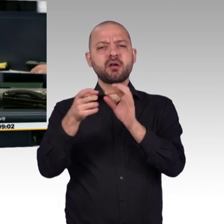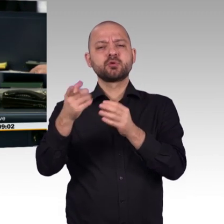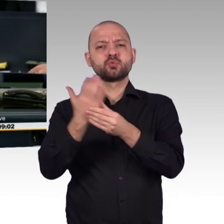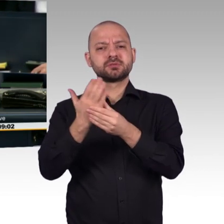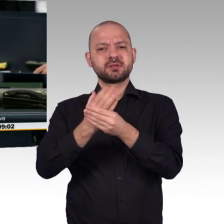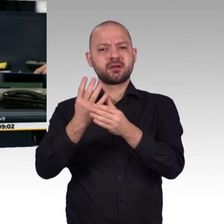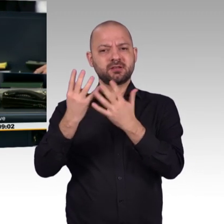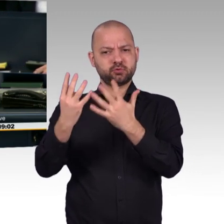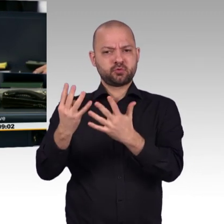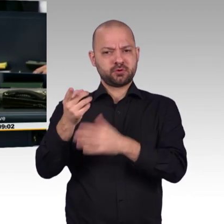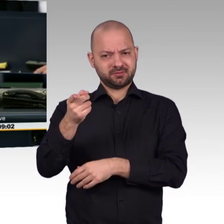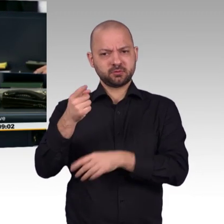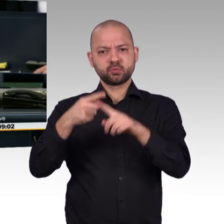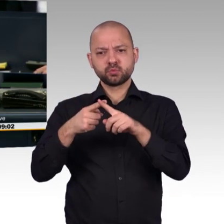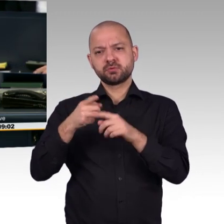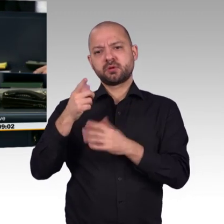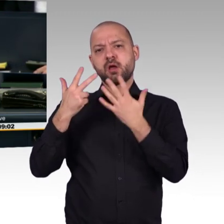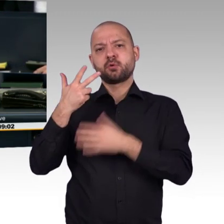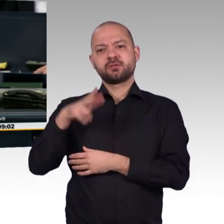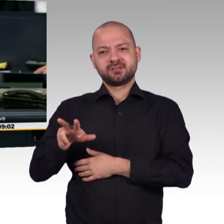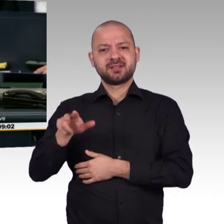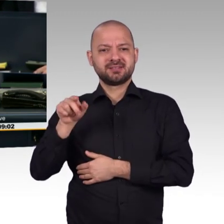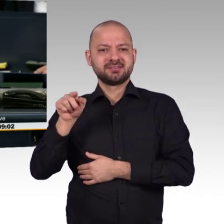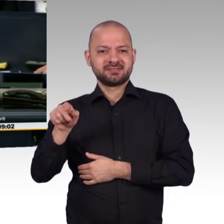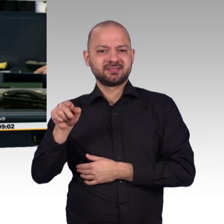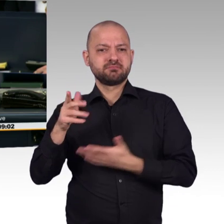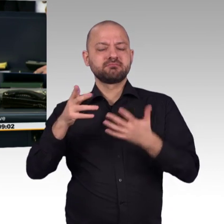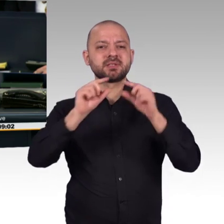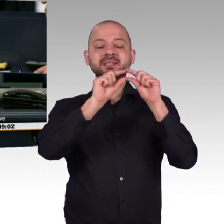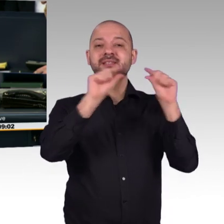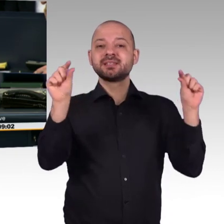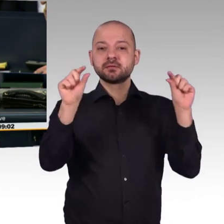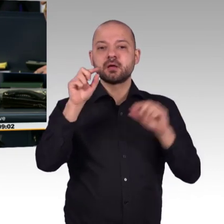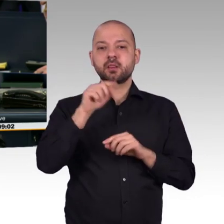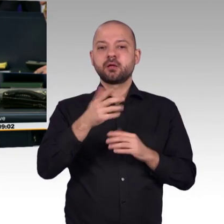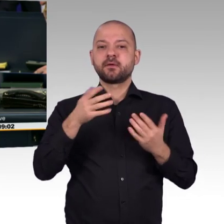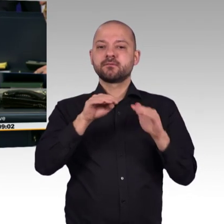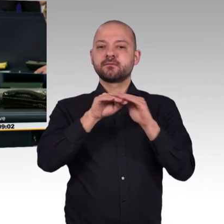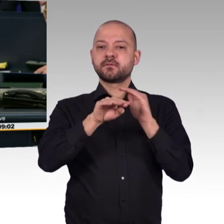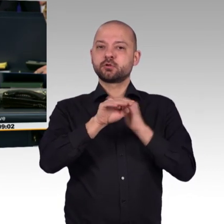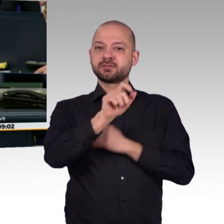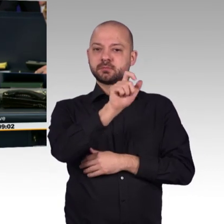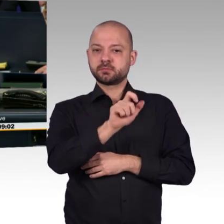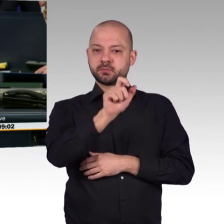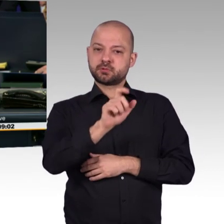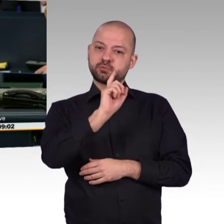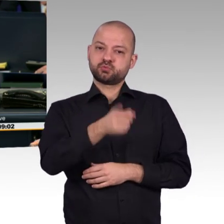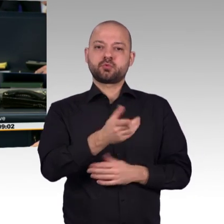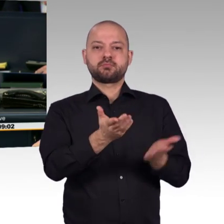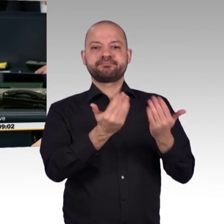unverändert 38 Minuten debattiert werden. Darüber hinaus kommt es zu den in der Zusatzpunkteliste dargestellten weiteren Veränderungen